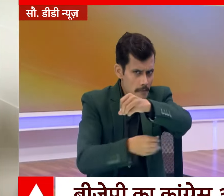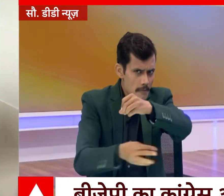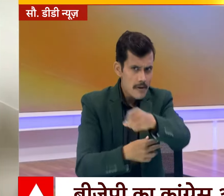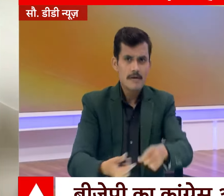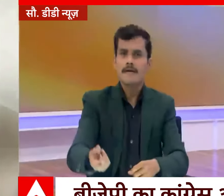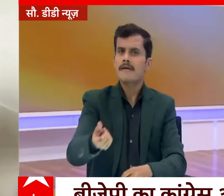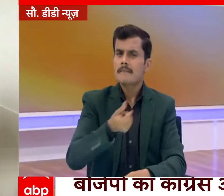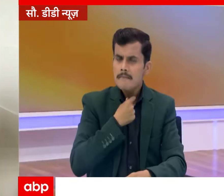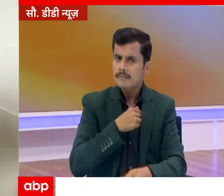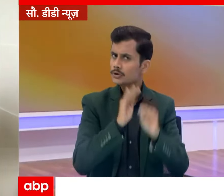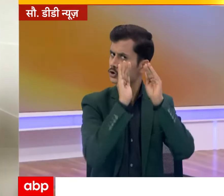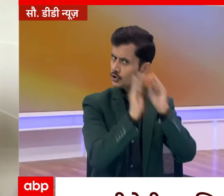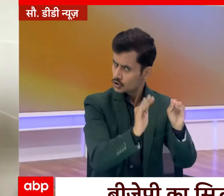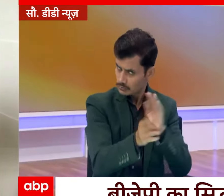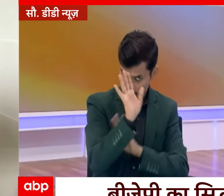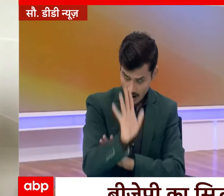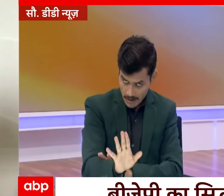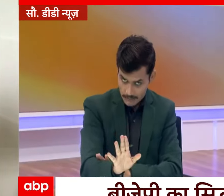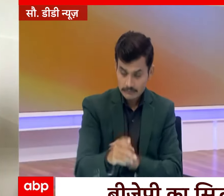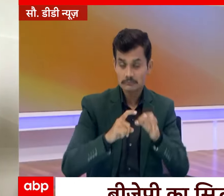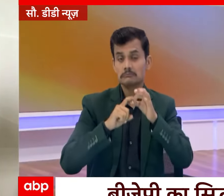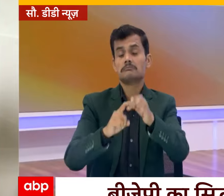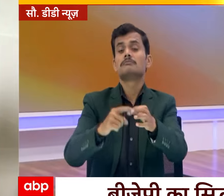पहले अपराधियों का साथ दे रहे हैं